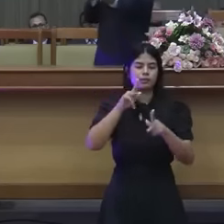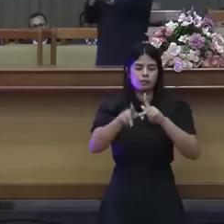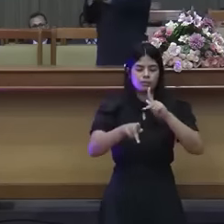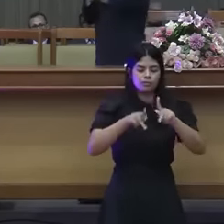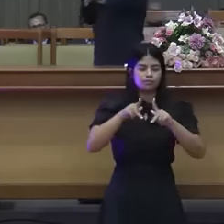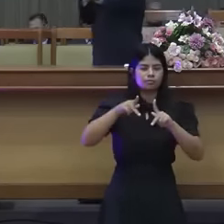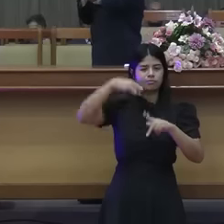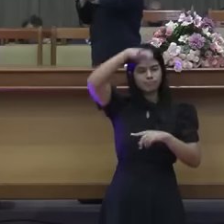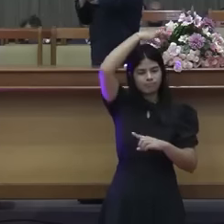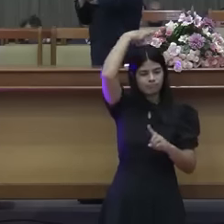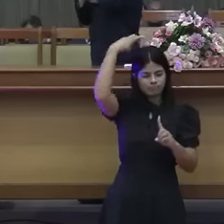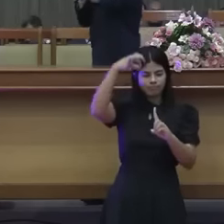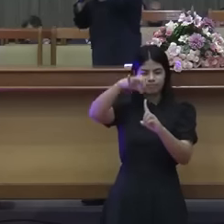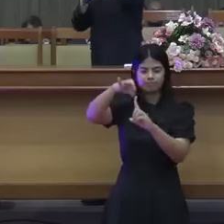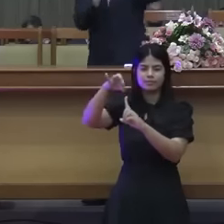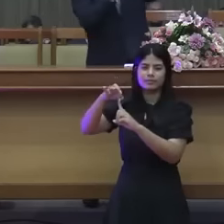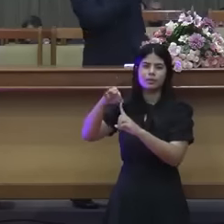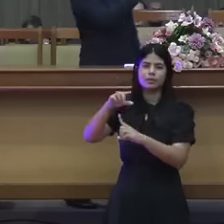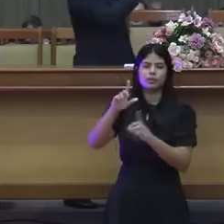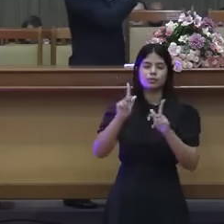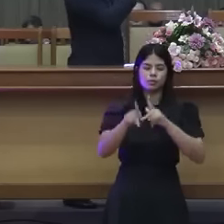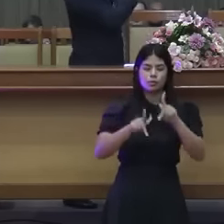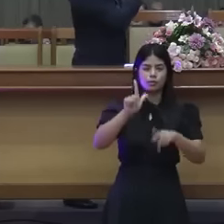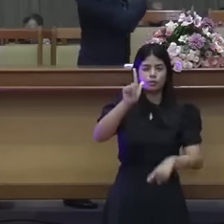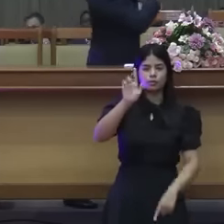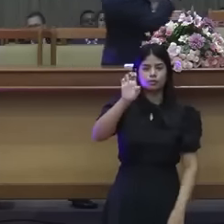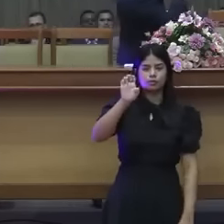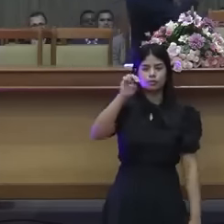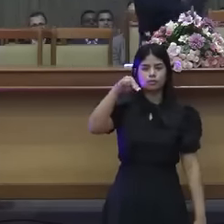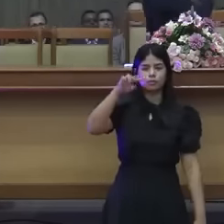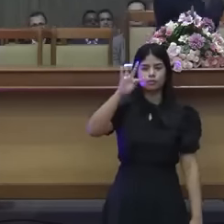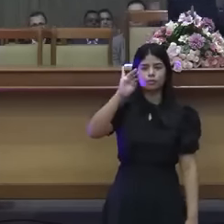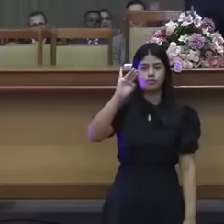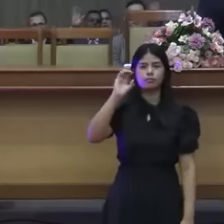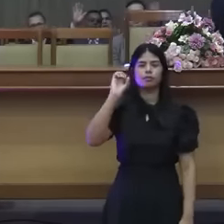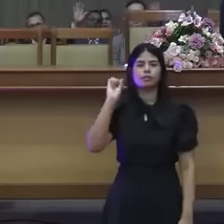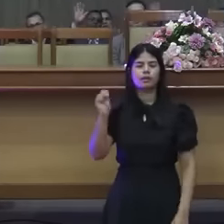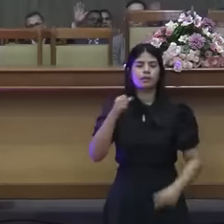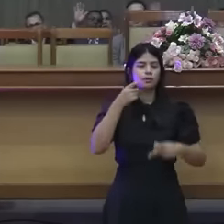eu vi descer sobre os gentios e eles falaram línguas.